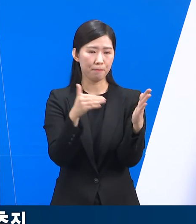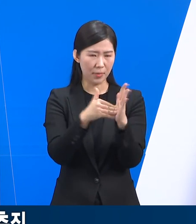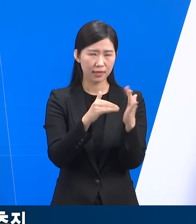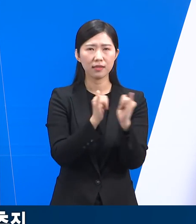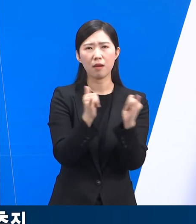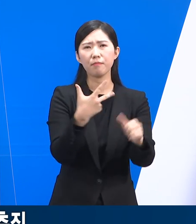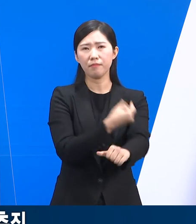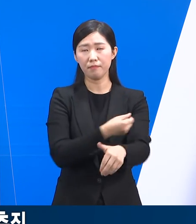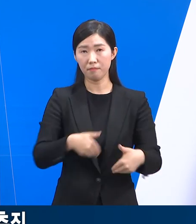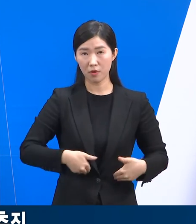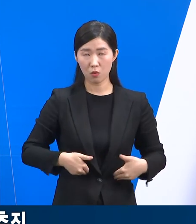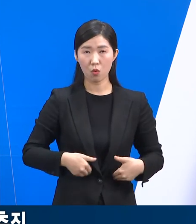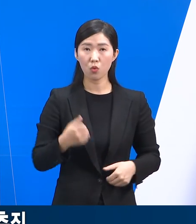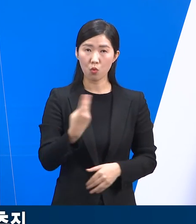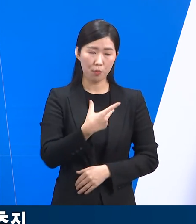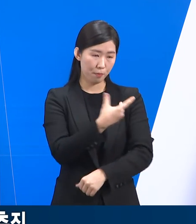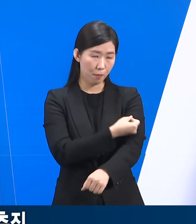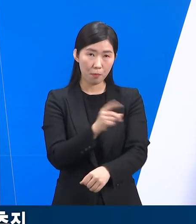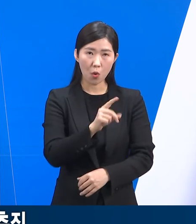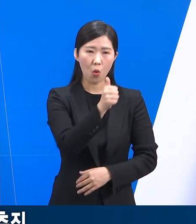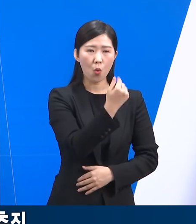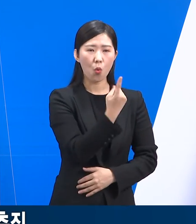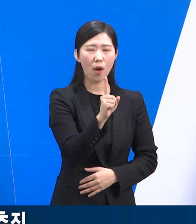또는 모더나 백신으로 접종합니다.